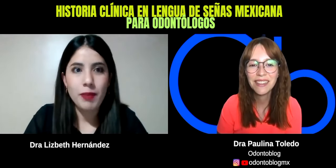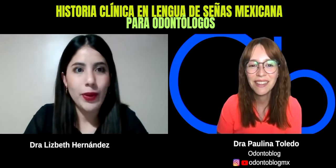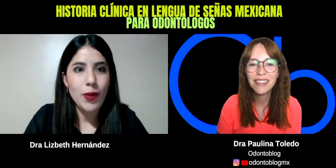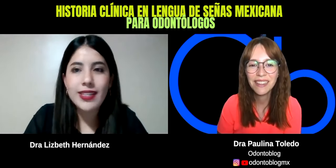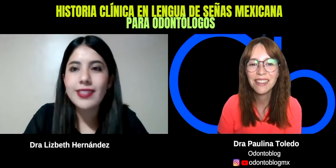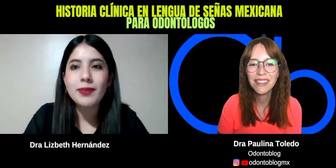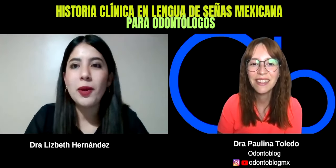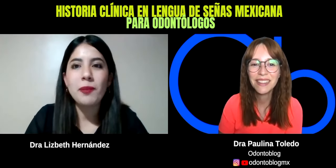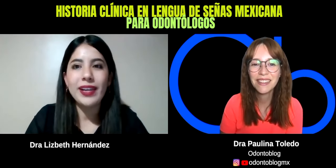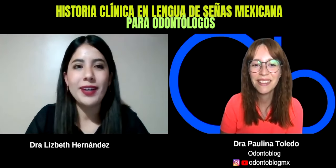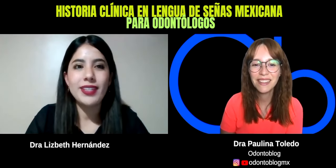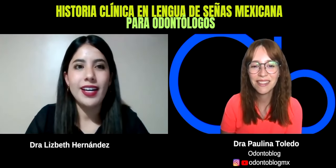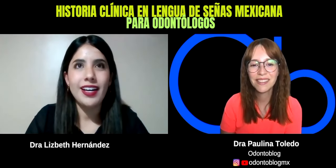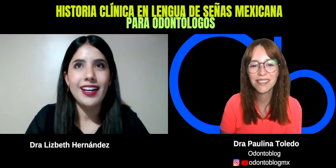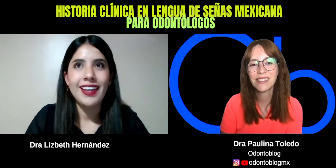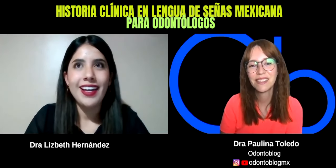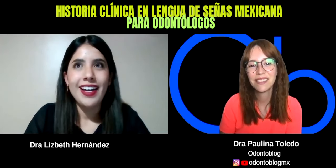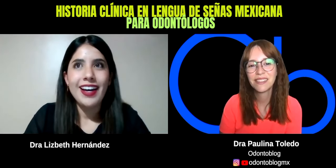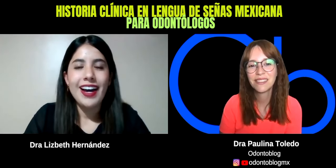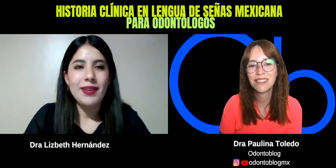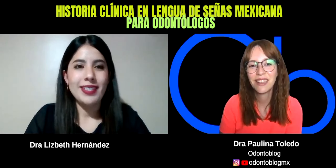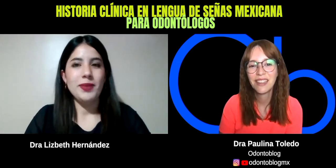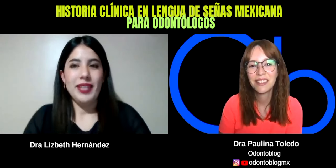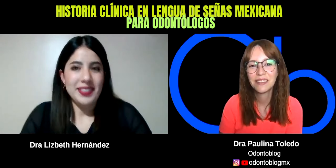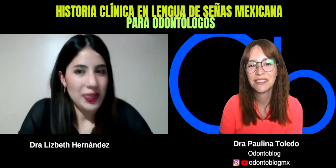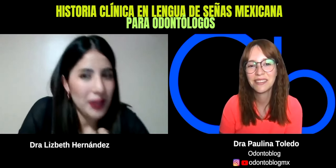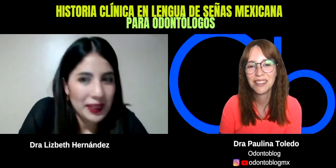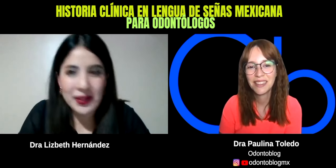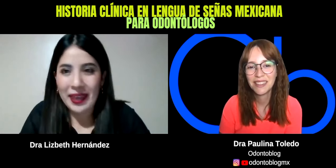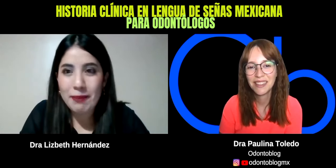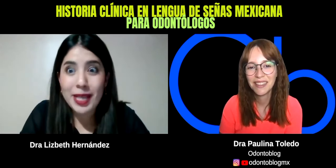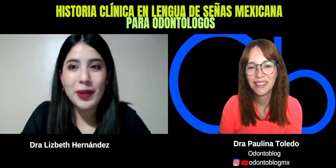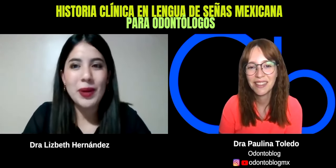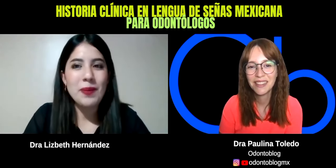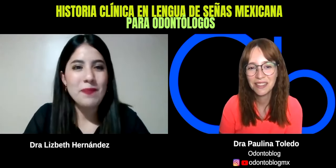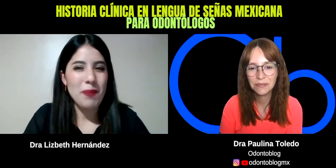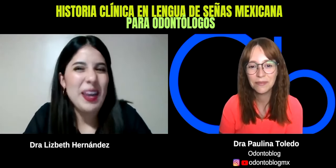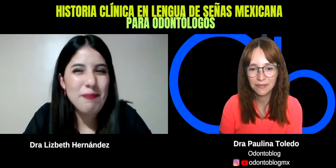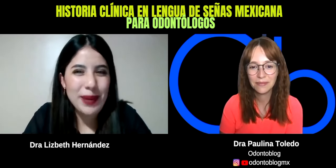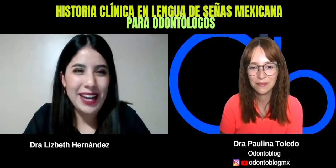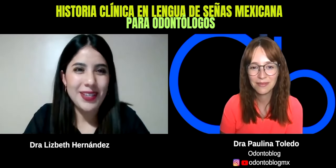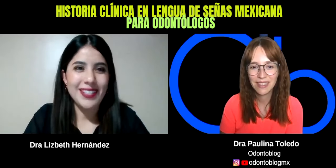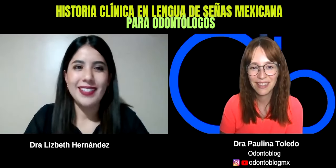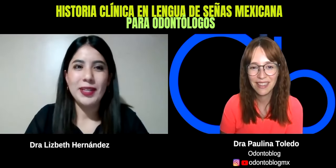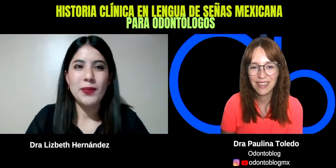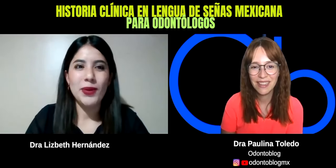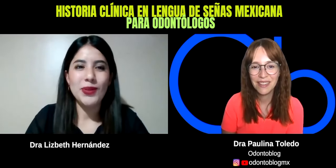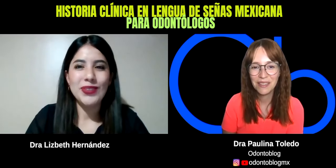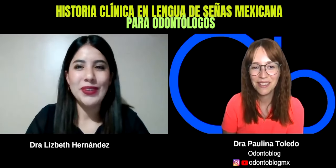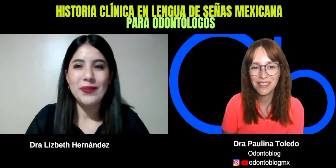pero aún así se me complica. O sea, a veces como que siento que tengo que dar más, pero me da pena a veces hacer como algún